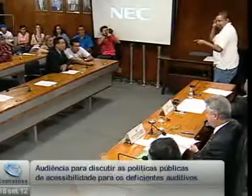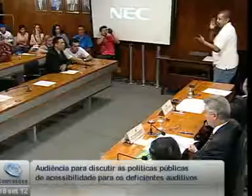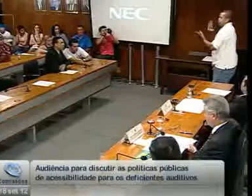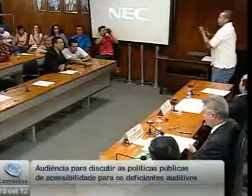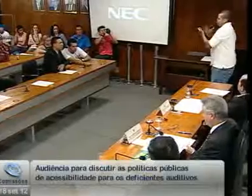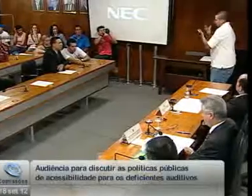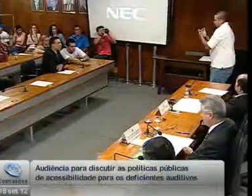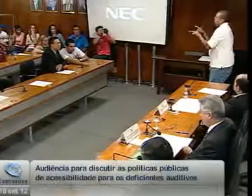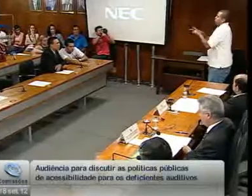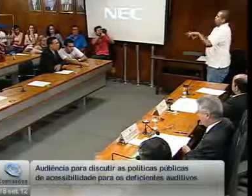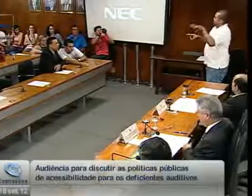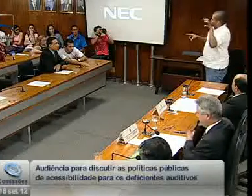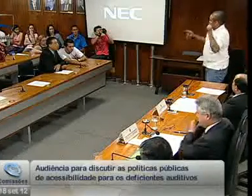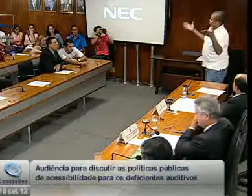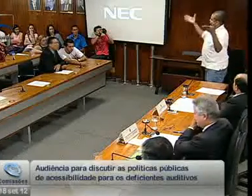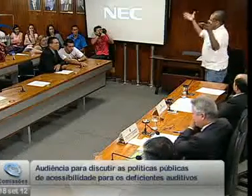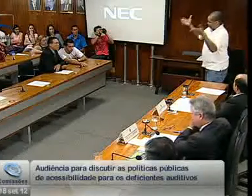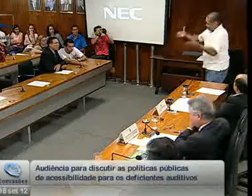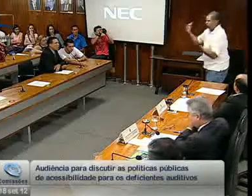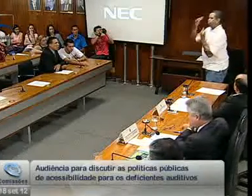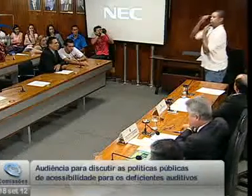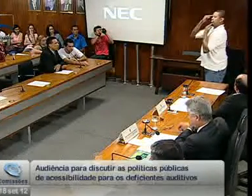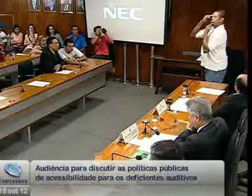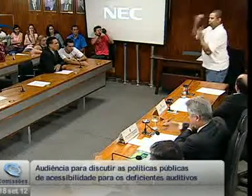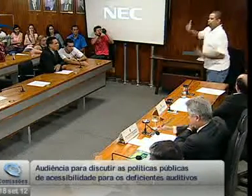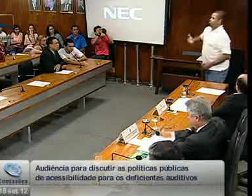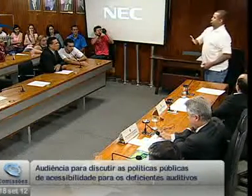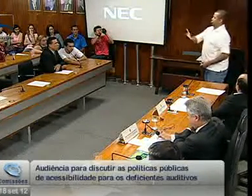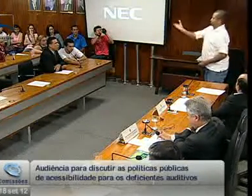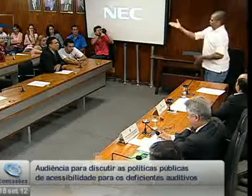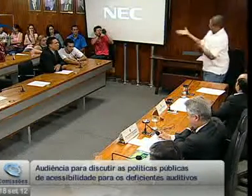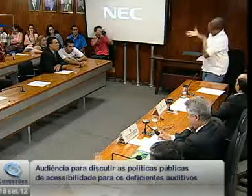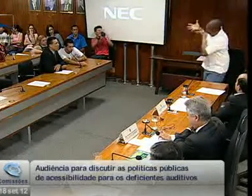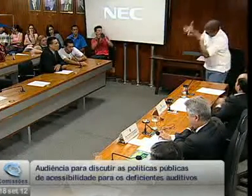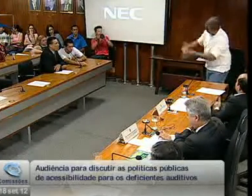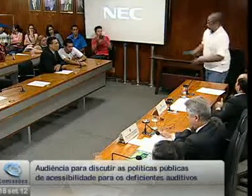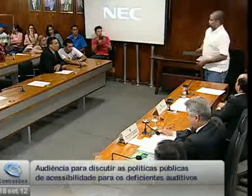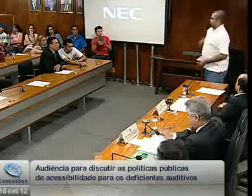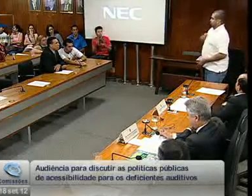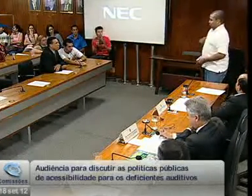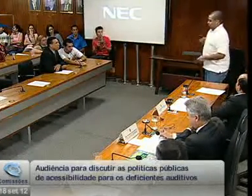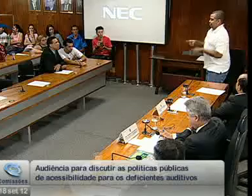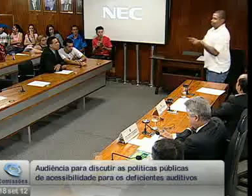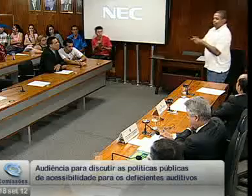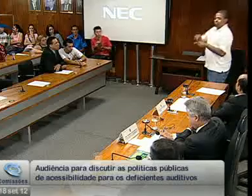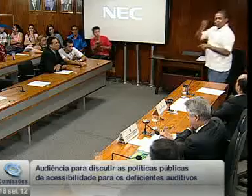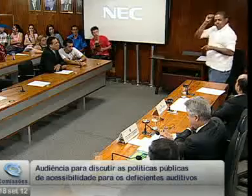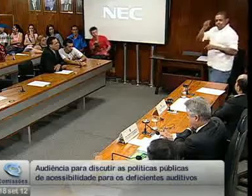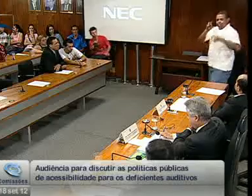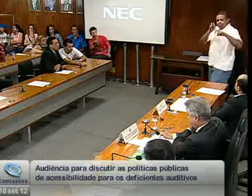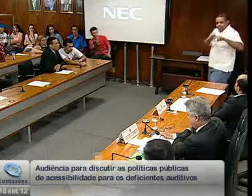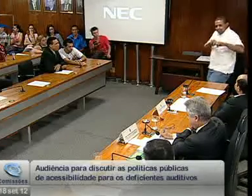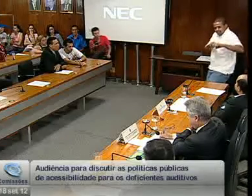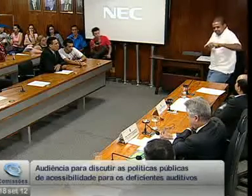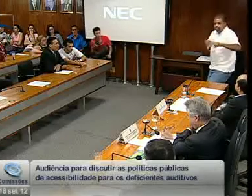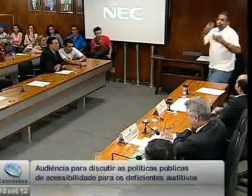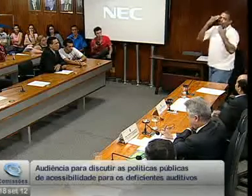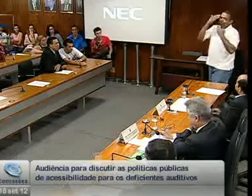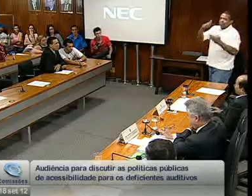também vocês que são ouvintes, os intérpretes estarem aqui. Muito obrigado pela presença de vocês, por estarem aqui também à mesa,